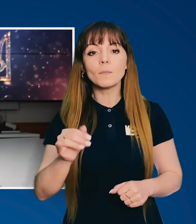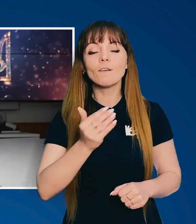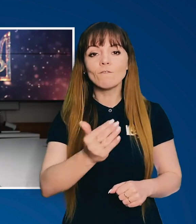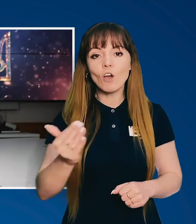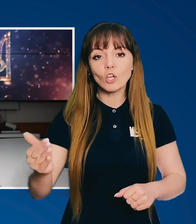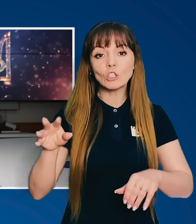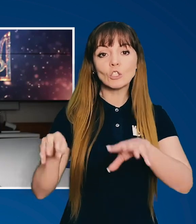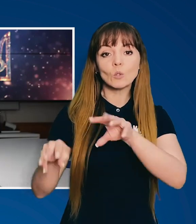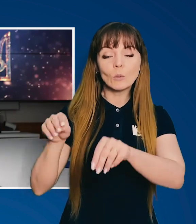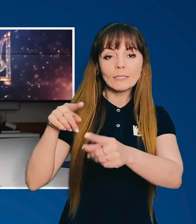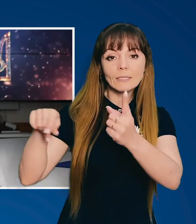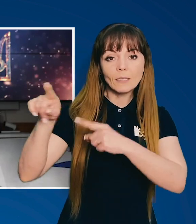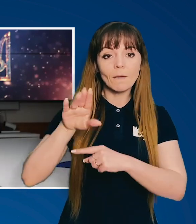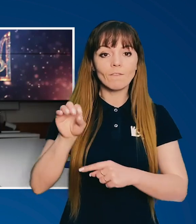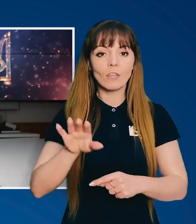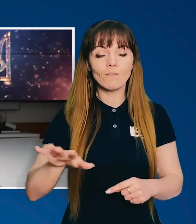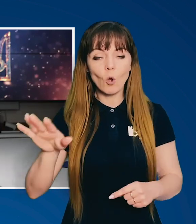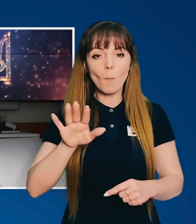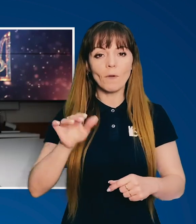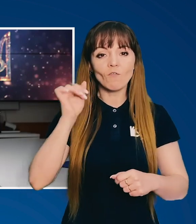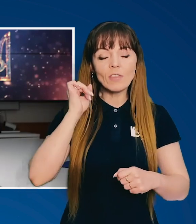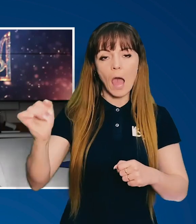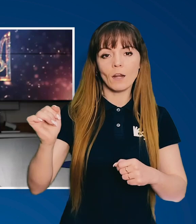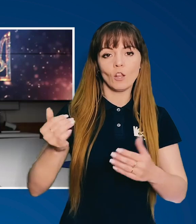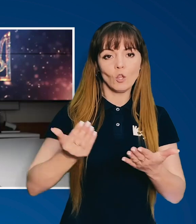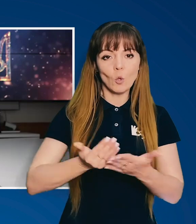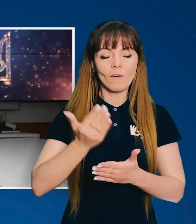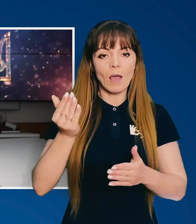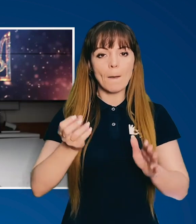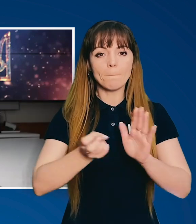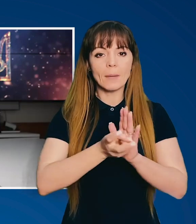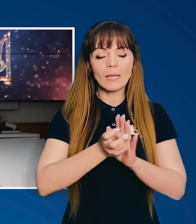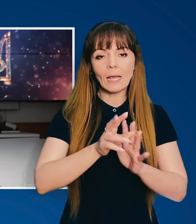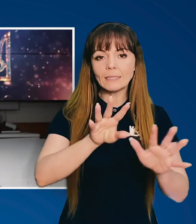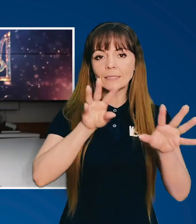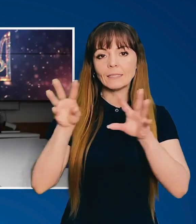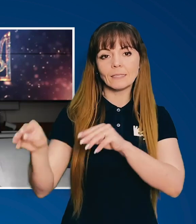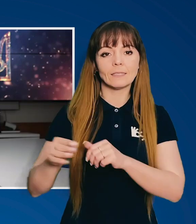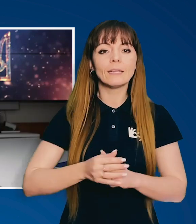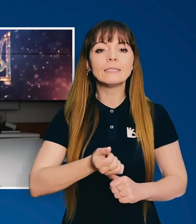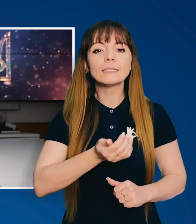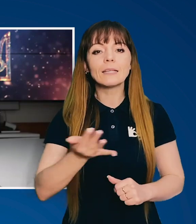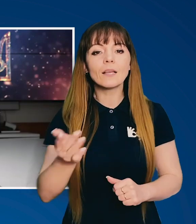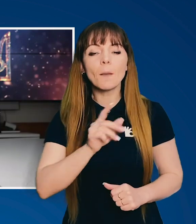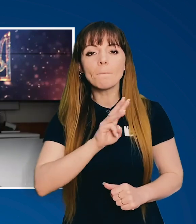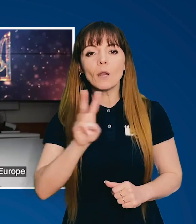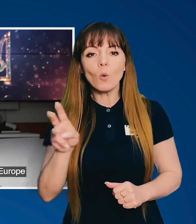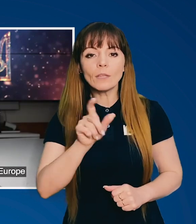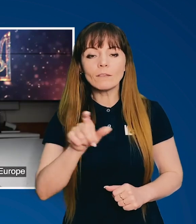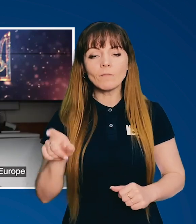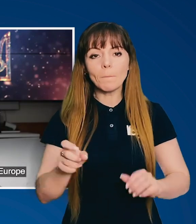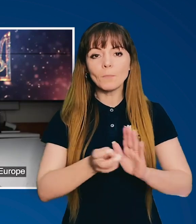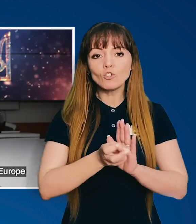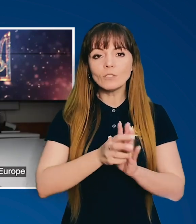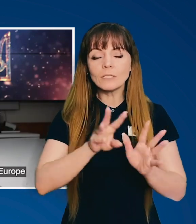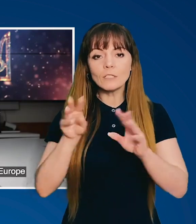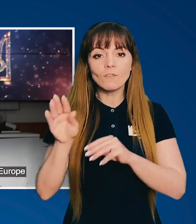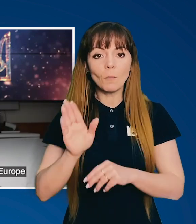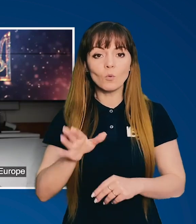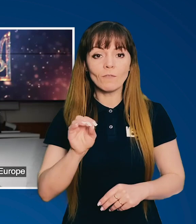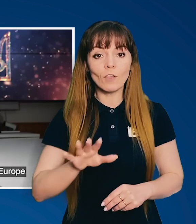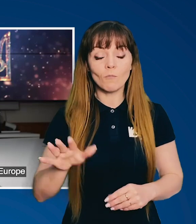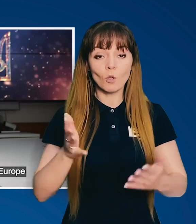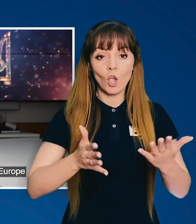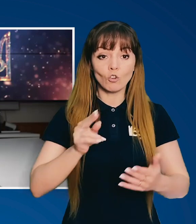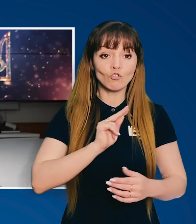країнам, а також по вашим сусідам в Європі вдарила нова міграційна хвиля. Скільки мільйонів біженців буде